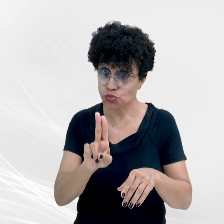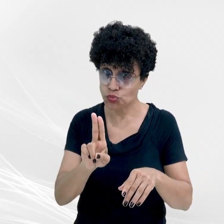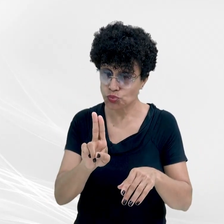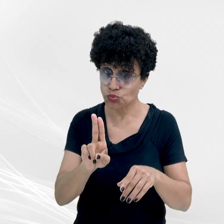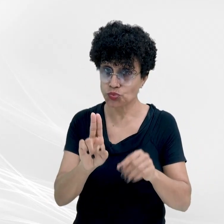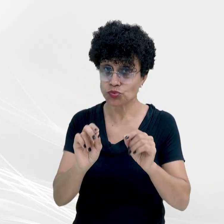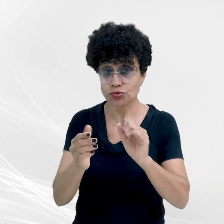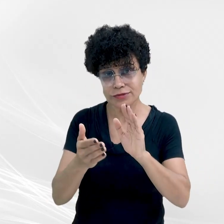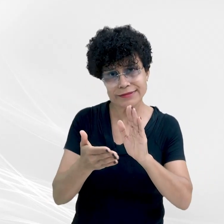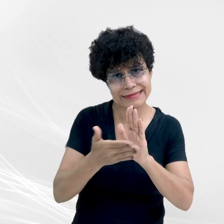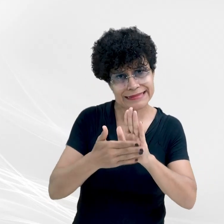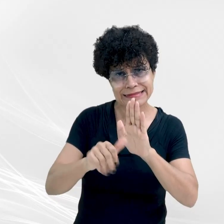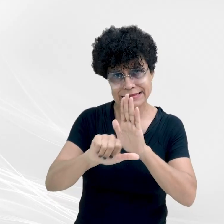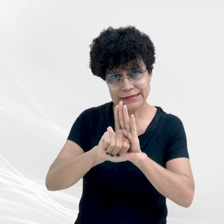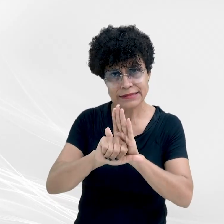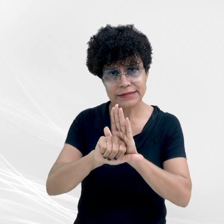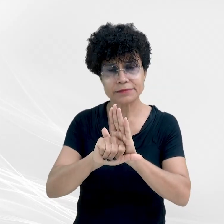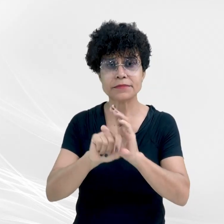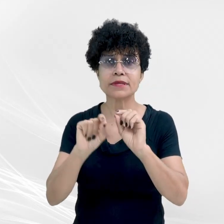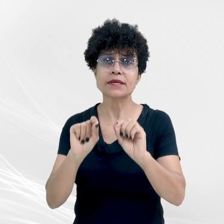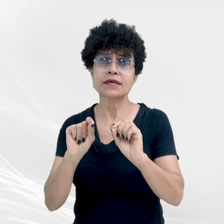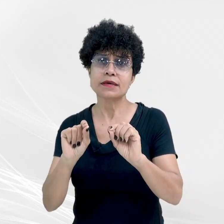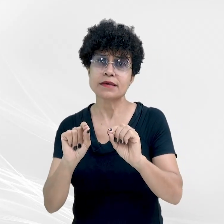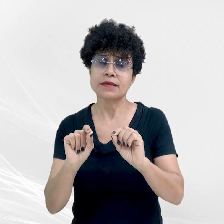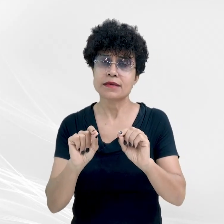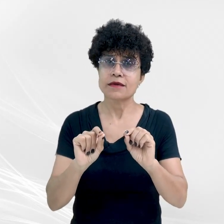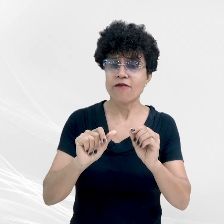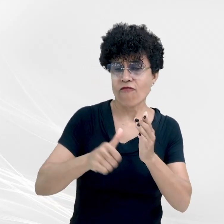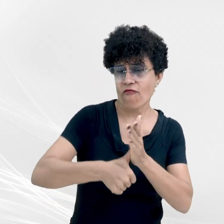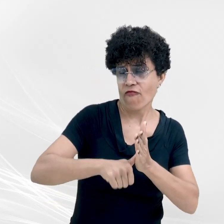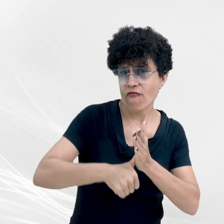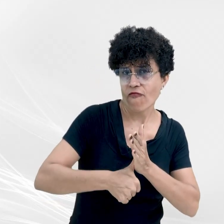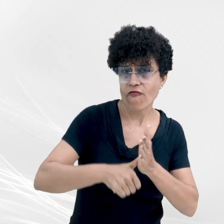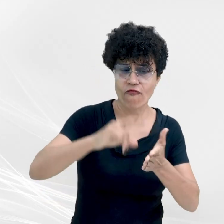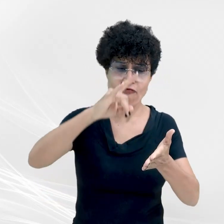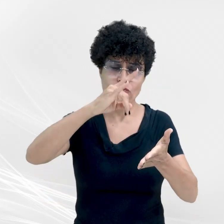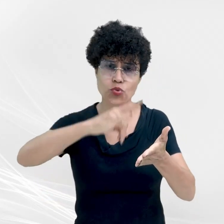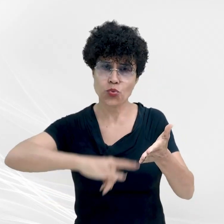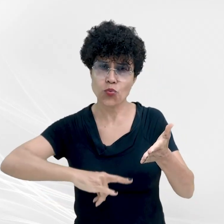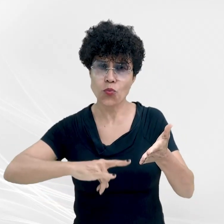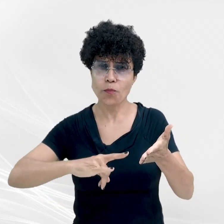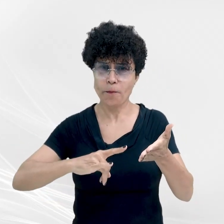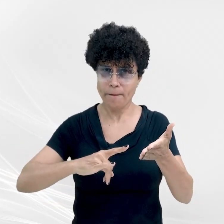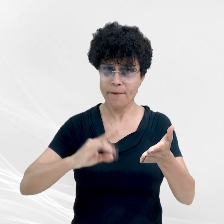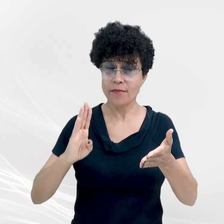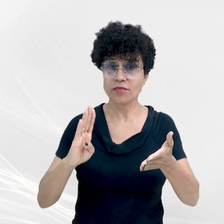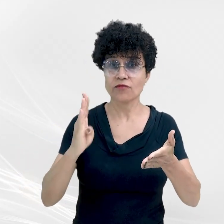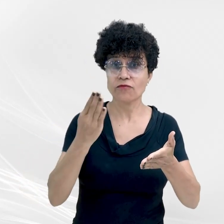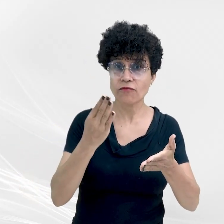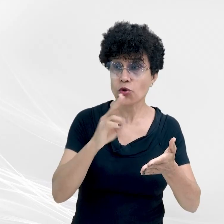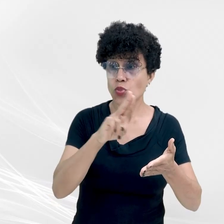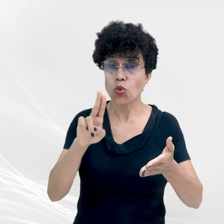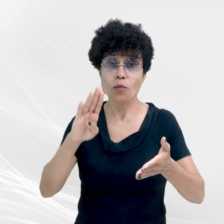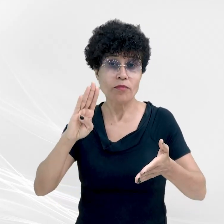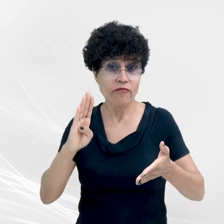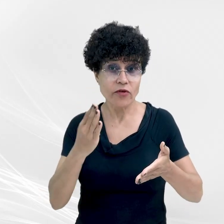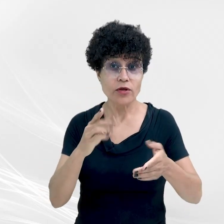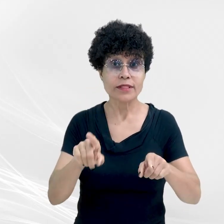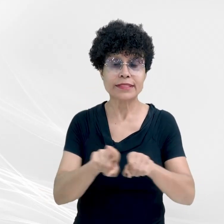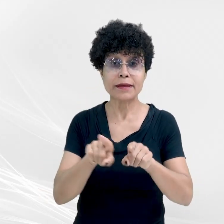falsidade ideológica, falsa identidade e posse ilegal de arma de fogo. Mesmo